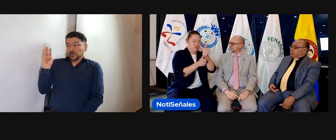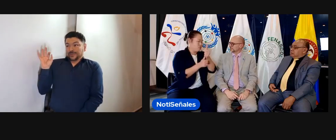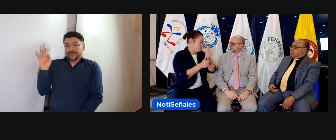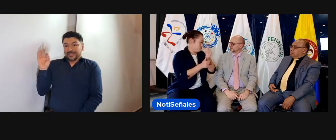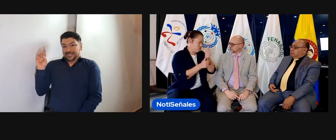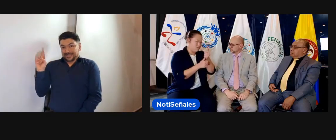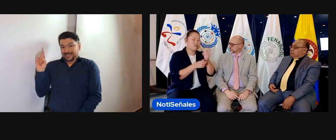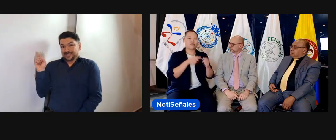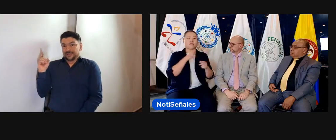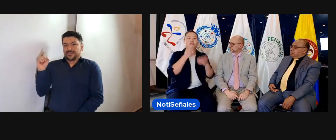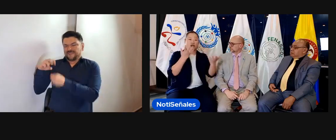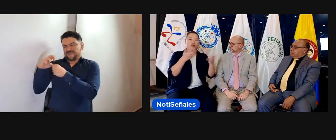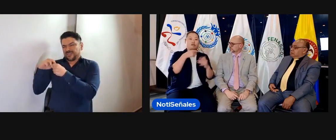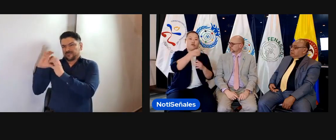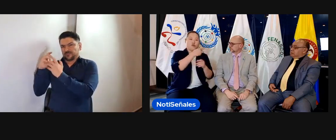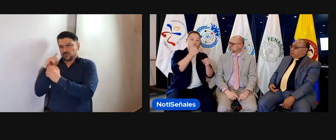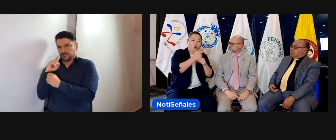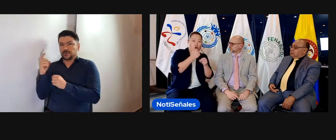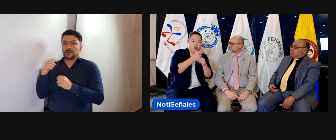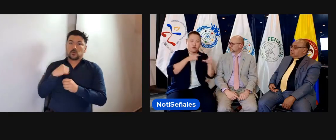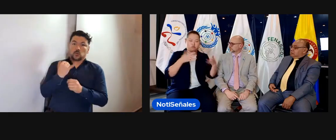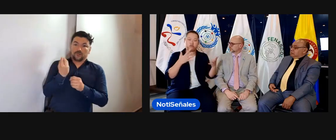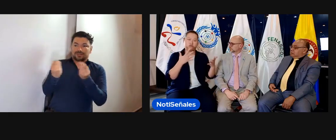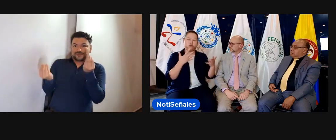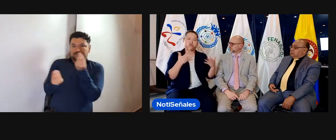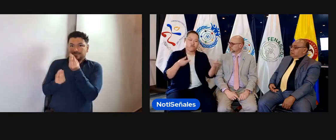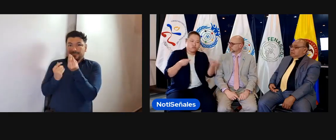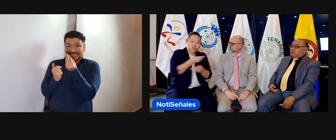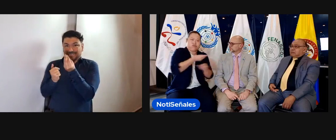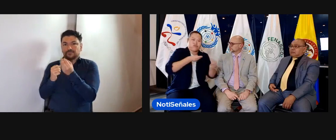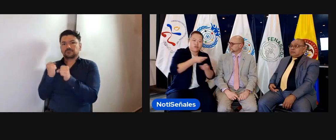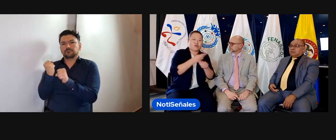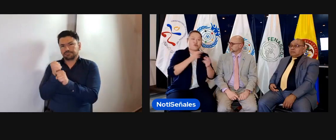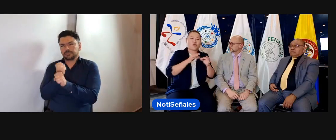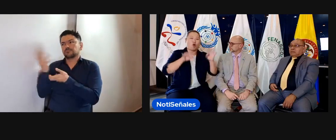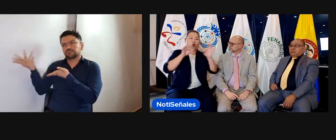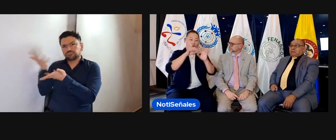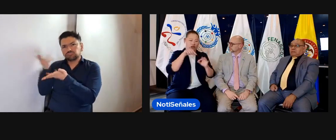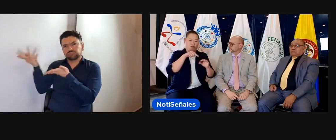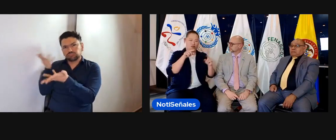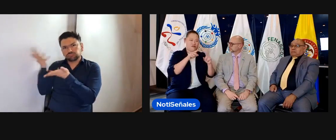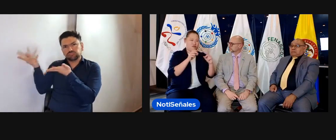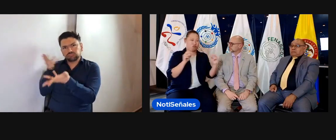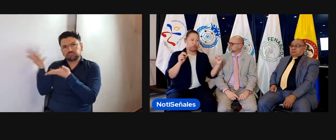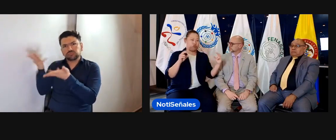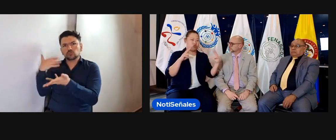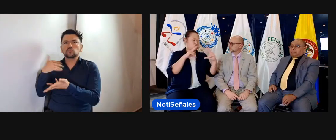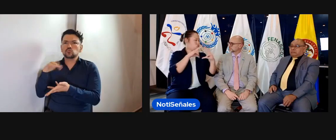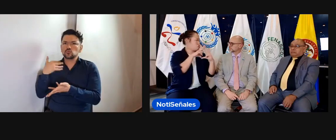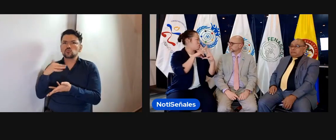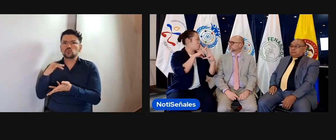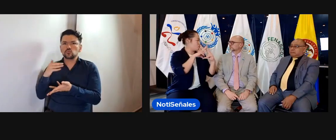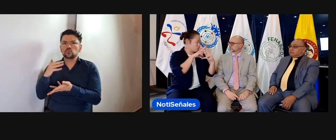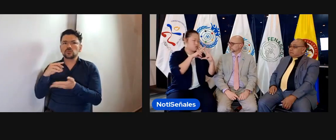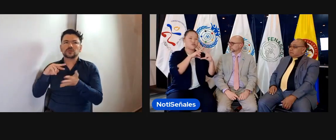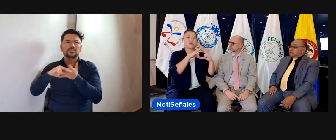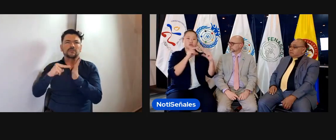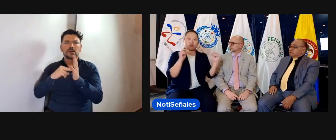Sí, efectivamente, nosotros hacemos parte de la WFD, somos la sección de jóvenes, y para nosotros lo más importante